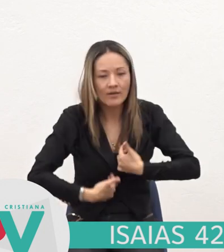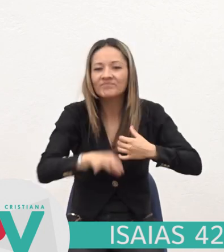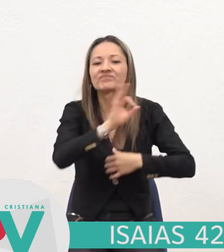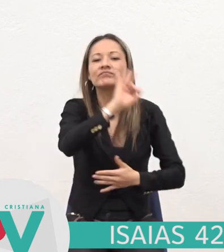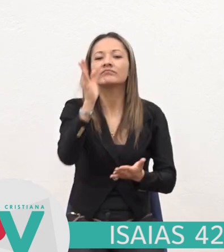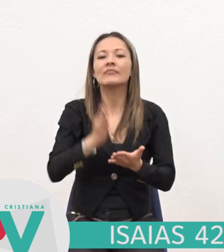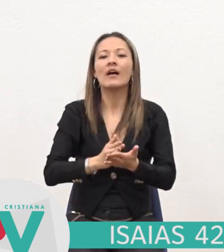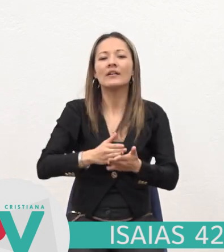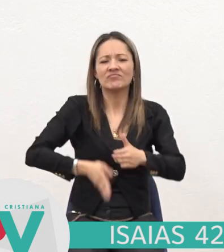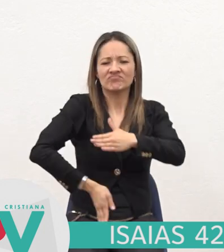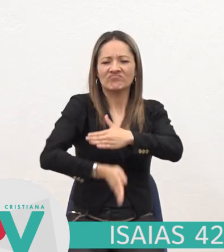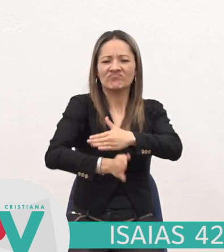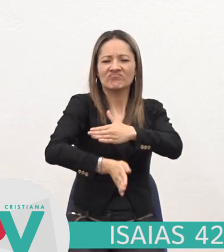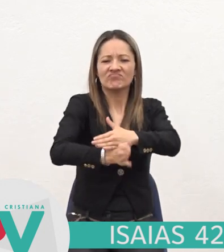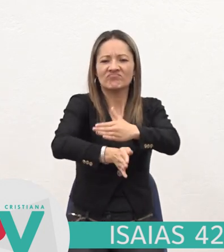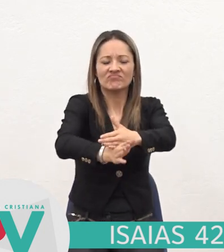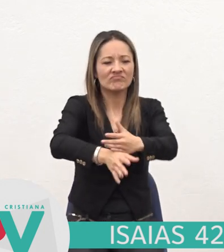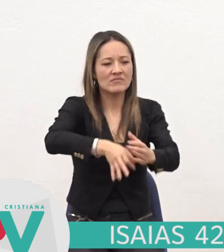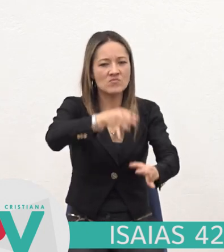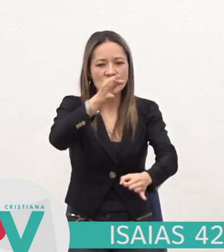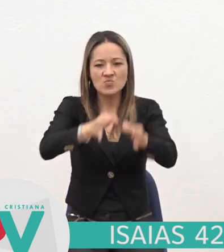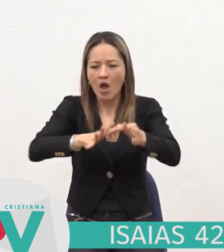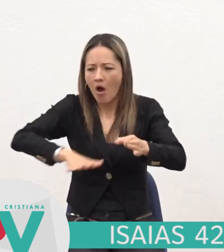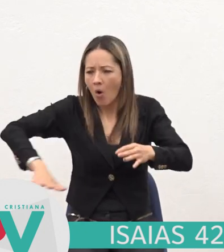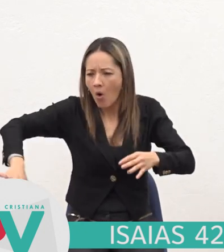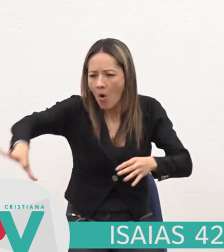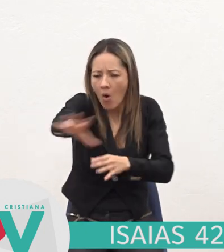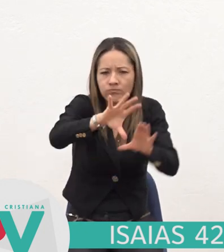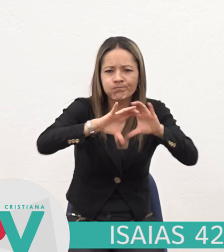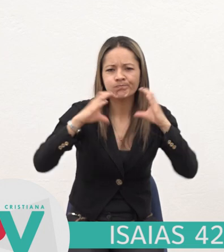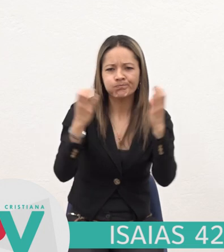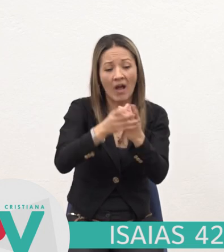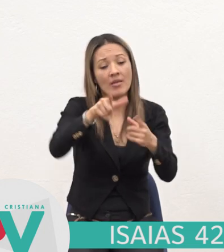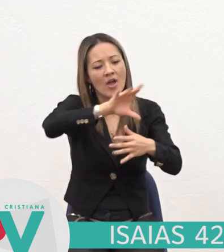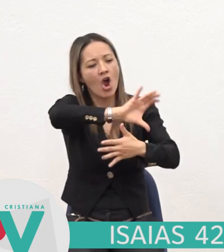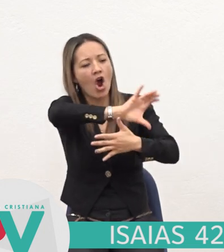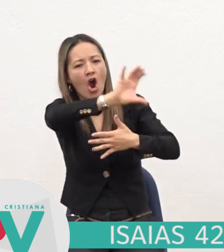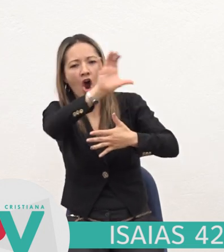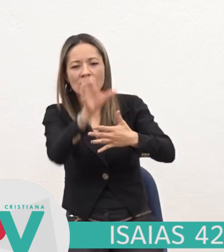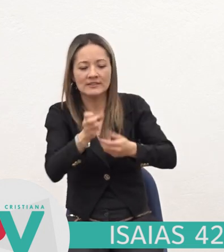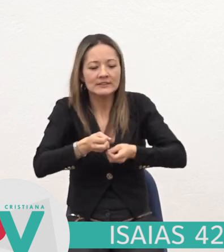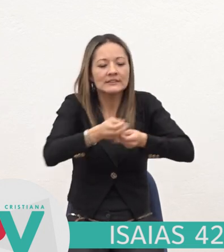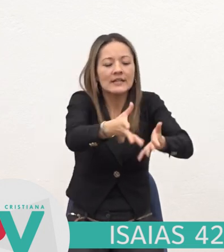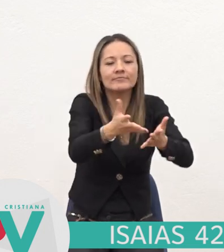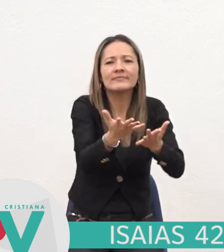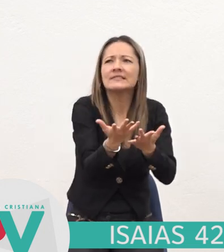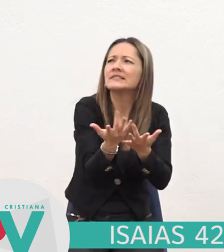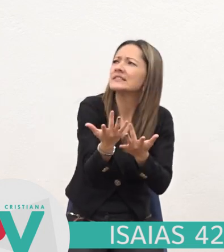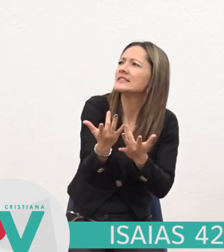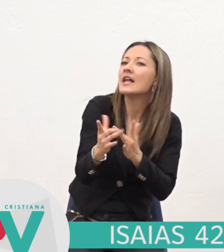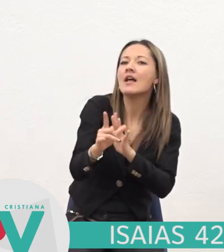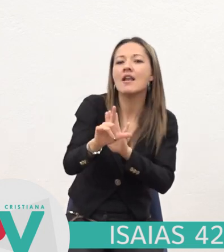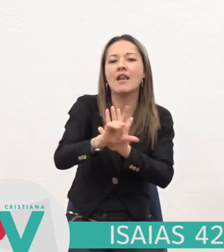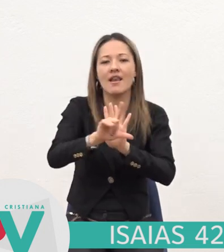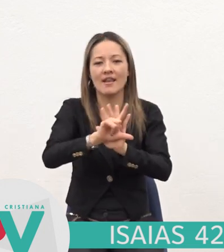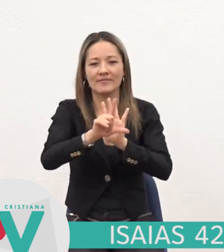justicia Y las costas Esperarán En su ley Así dice Jehová Dios creador De los cielos Y el que los despliega